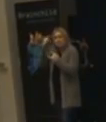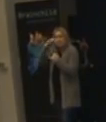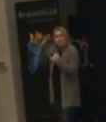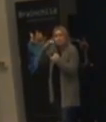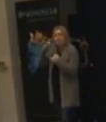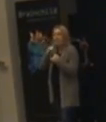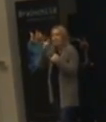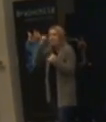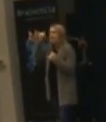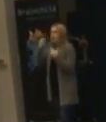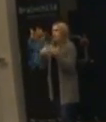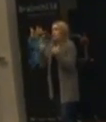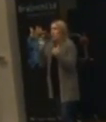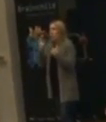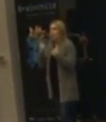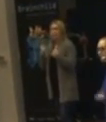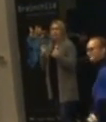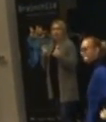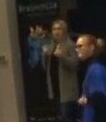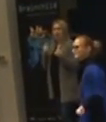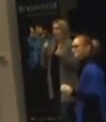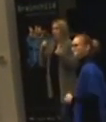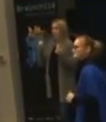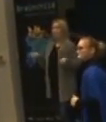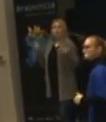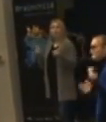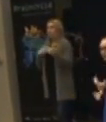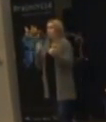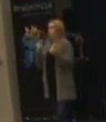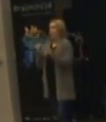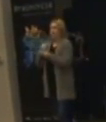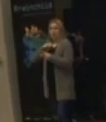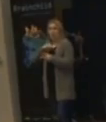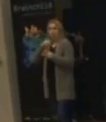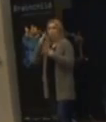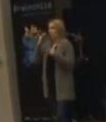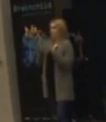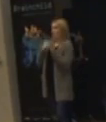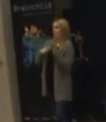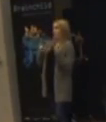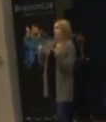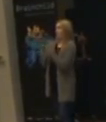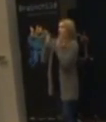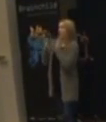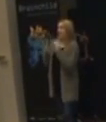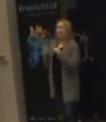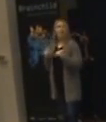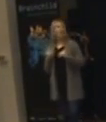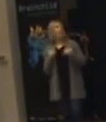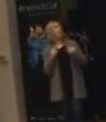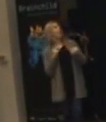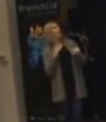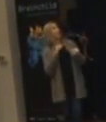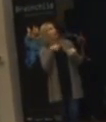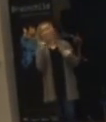ständigt tittar på något också. Så fröken tjoho! Nu har han gjort något extra roligt idag så det vill han gärna prata med mig om också. Och sen